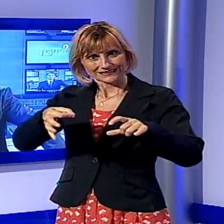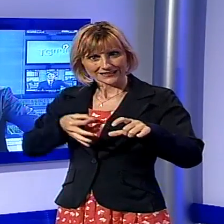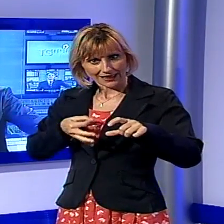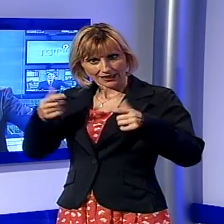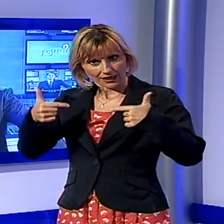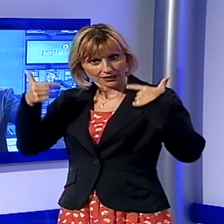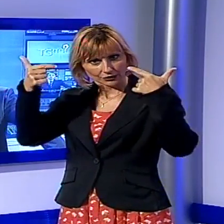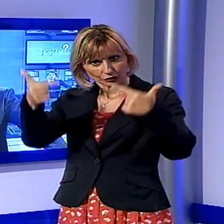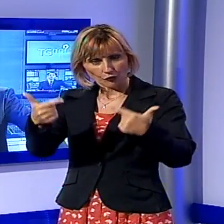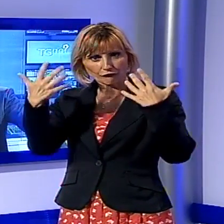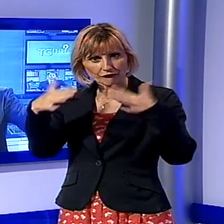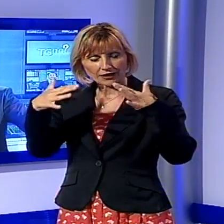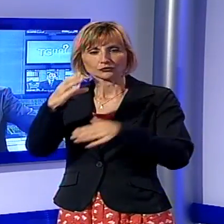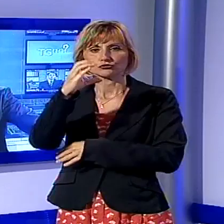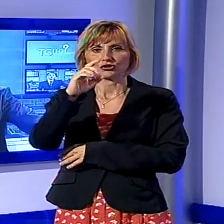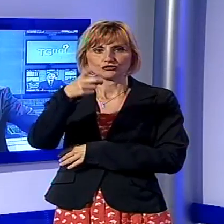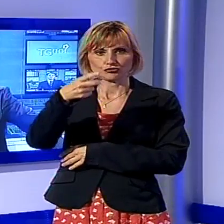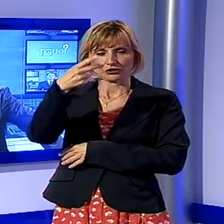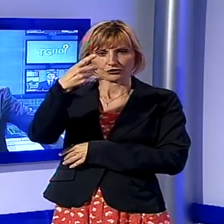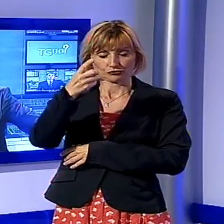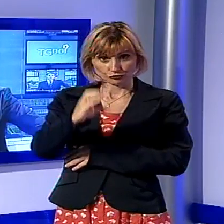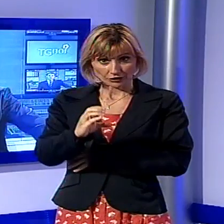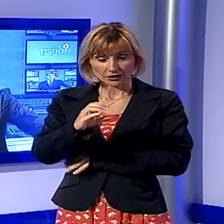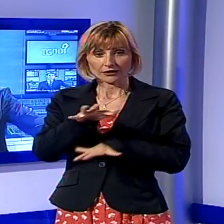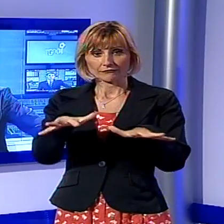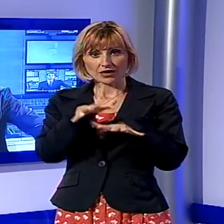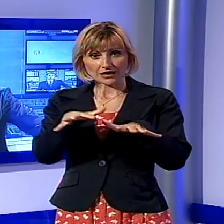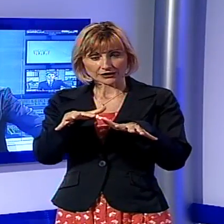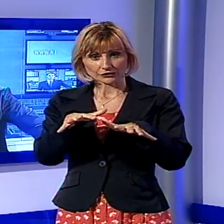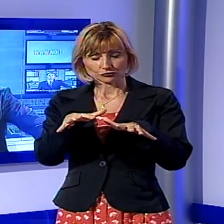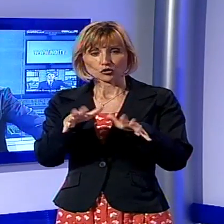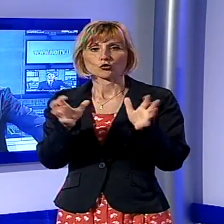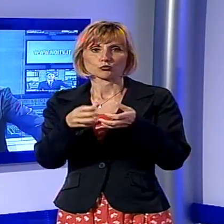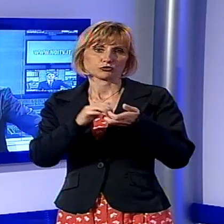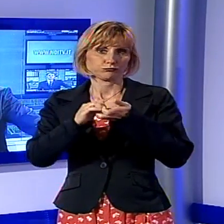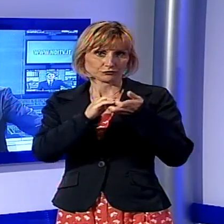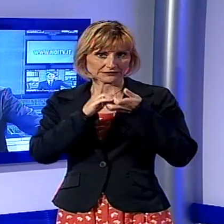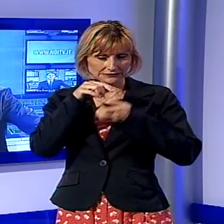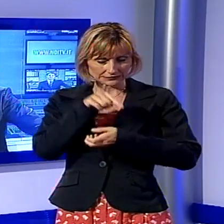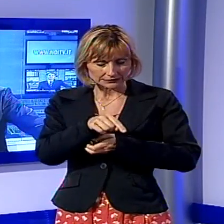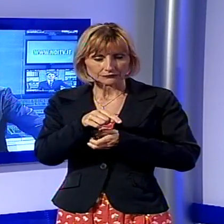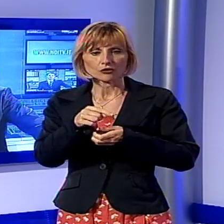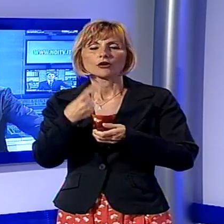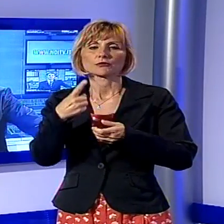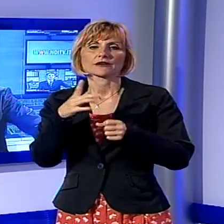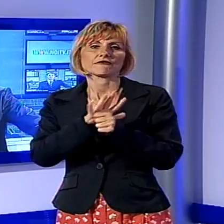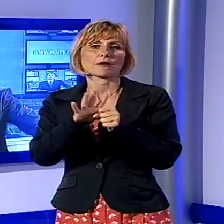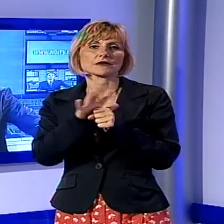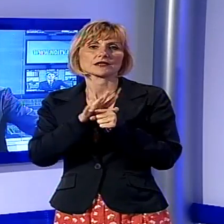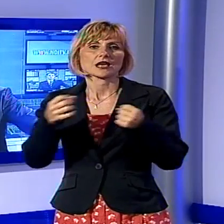il CGC Viareggio ha consegnato alle associazioni che riuniscono i familiari delle vittime del 29 giugno